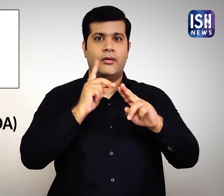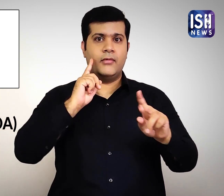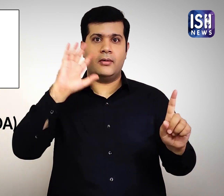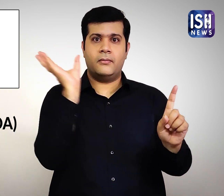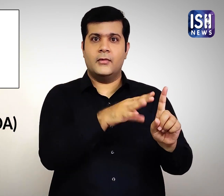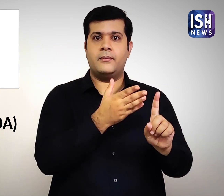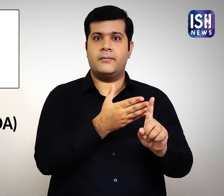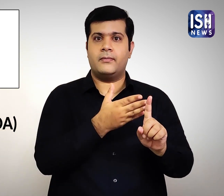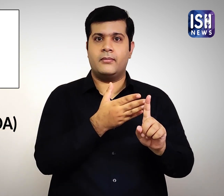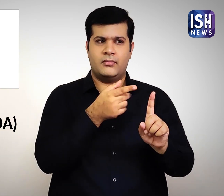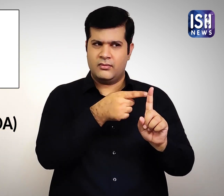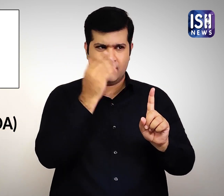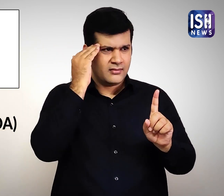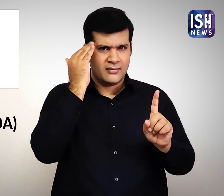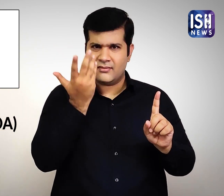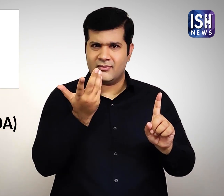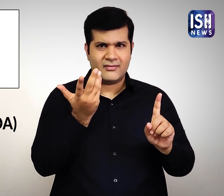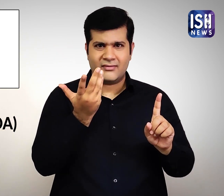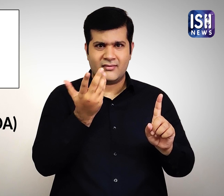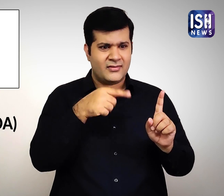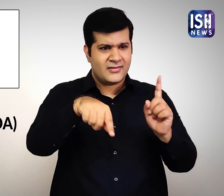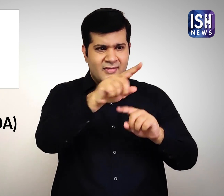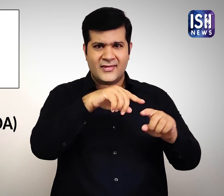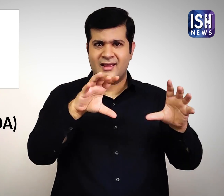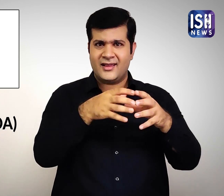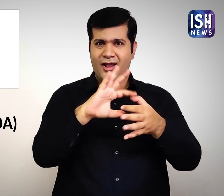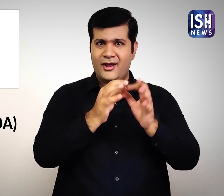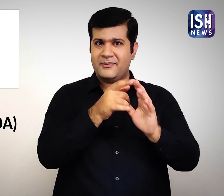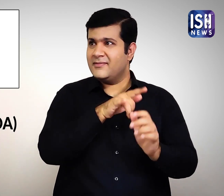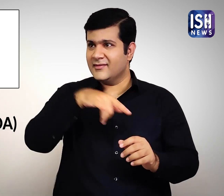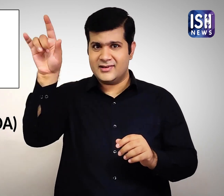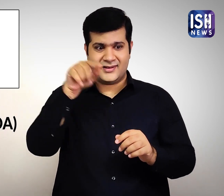उलिंपिक संग ध्वारा फटकार लगाई गई कि वह अपनी खिलाडियों को नियंत्रित क्यू नहीं कर